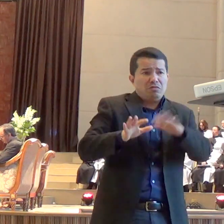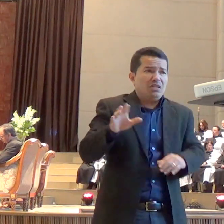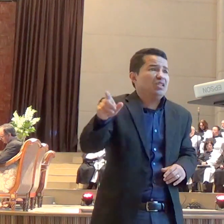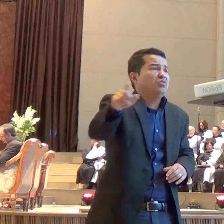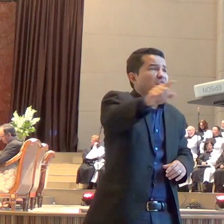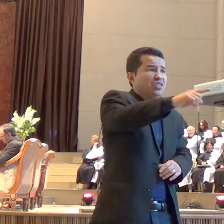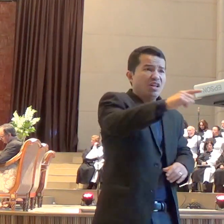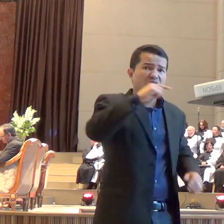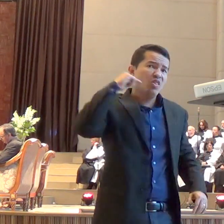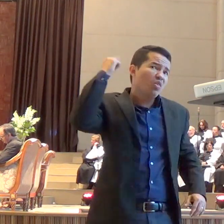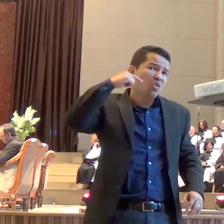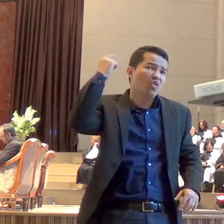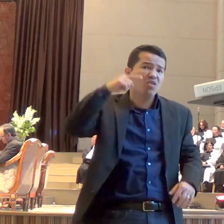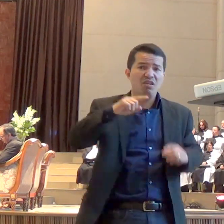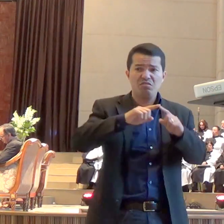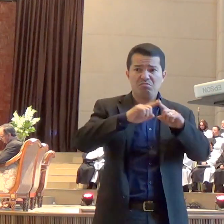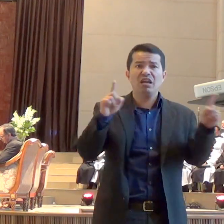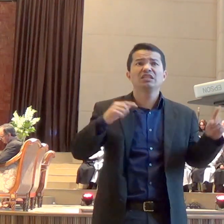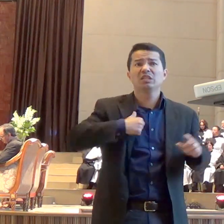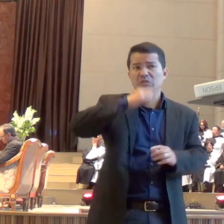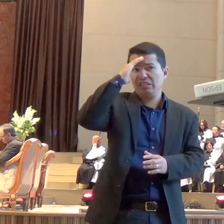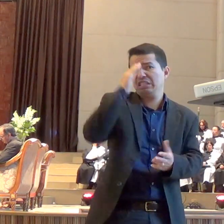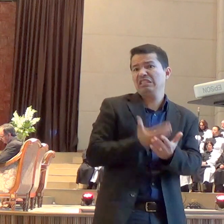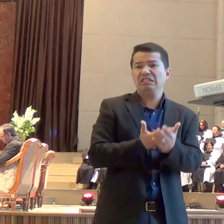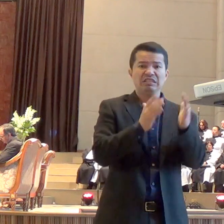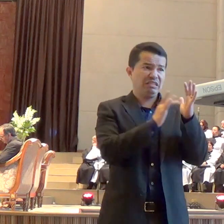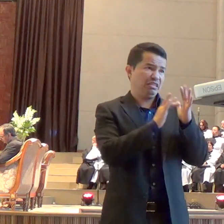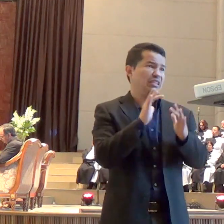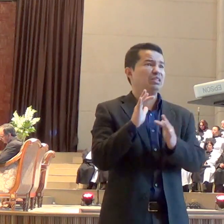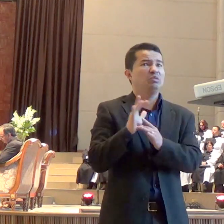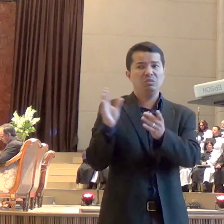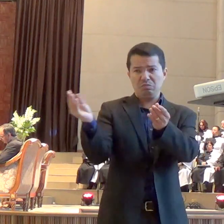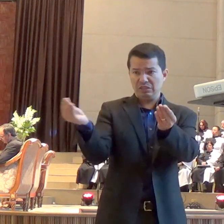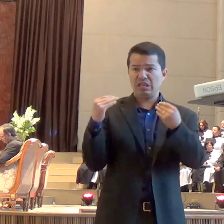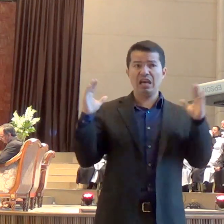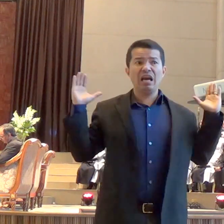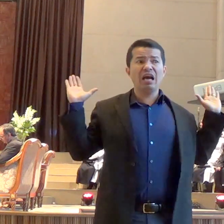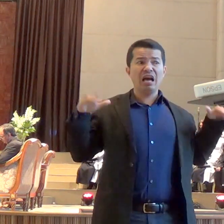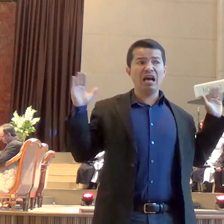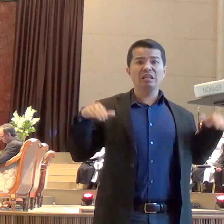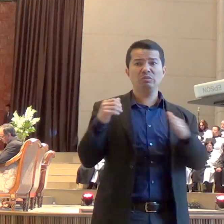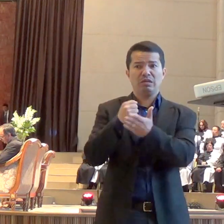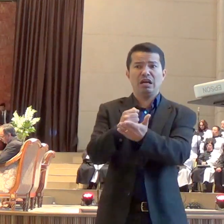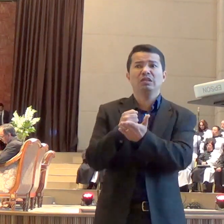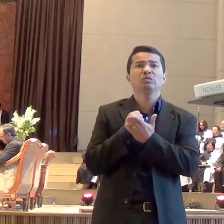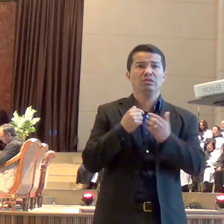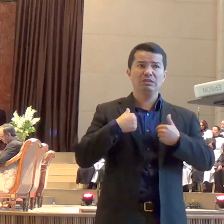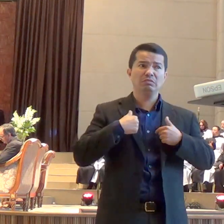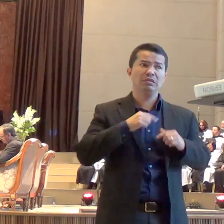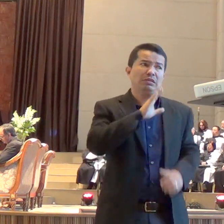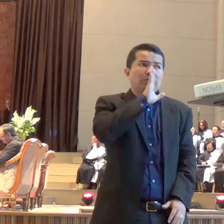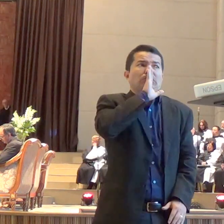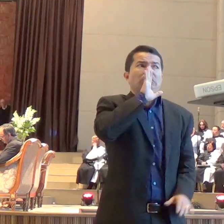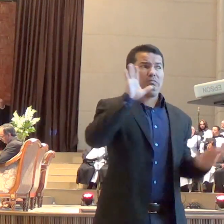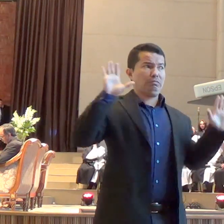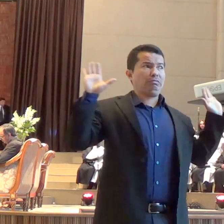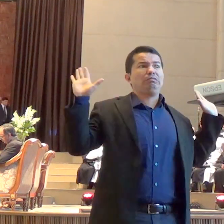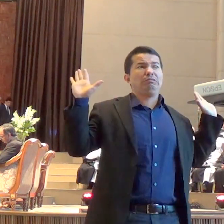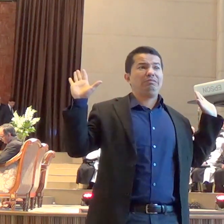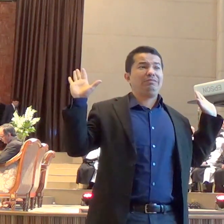acho que Jesus mandou um anjo para me dar aquele envelope. Eu não sei se foi ou não foi, mas eu quero dizer